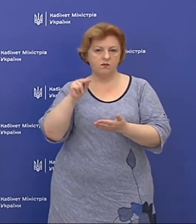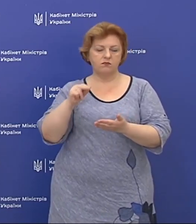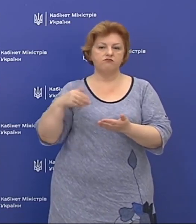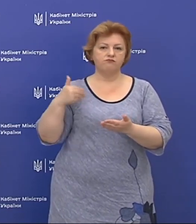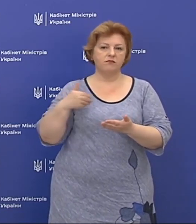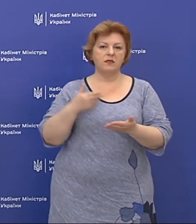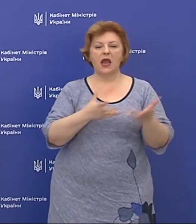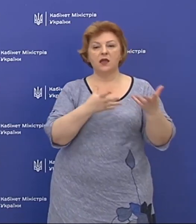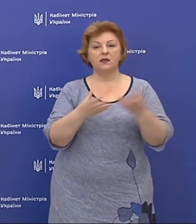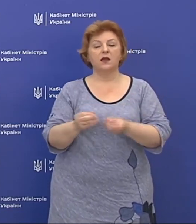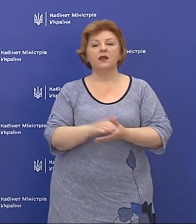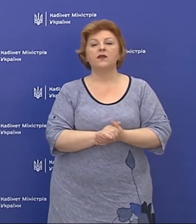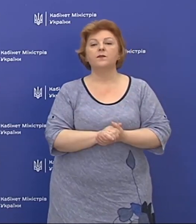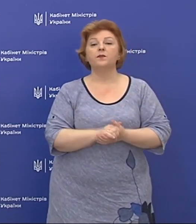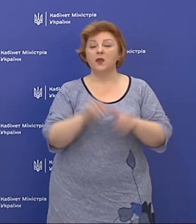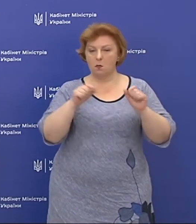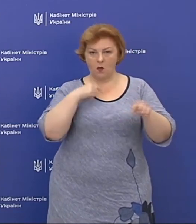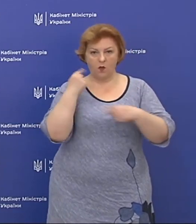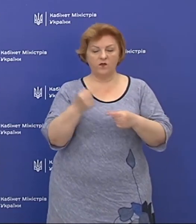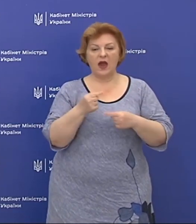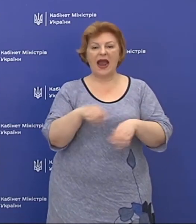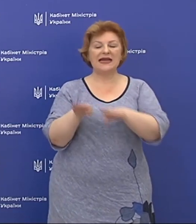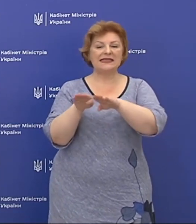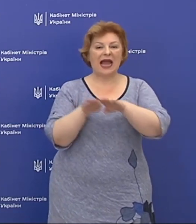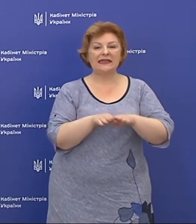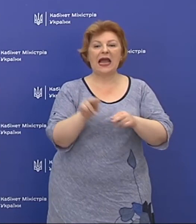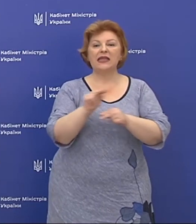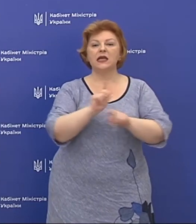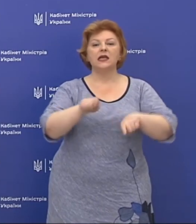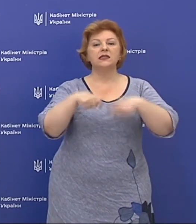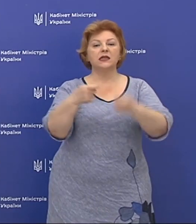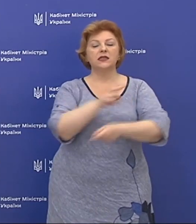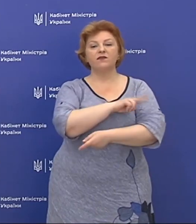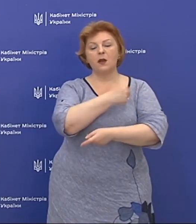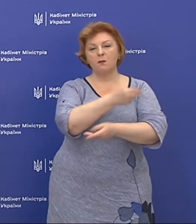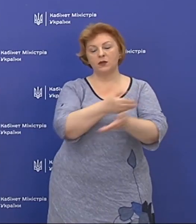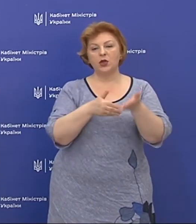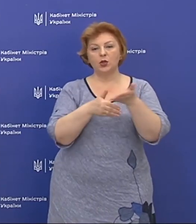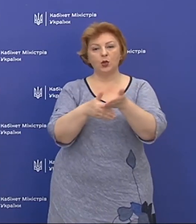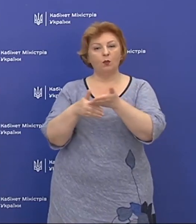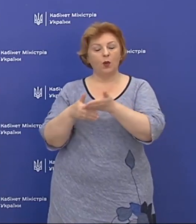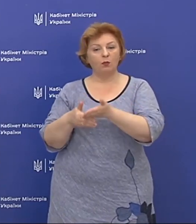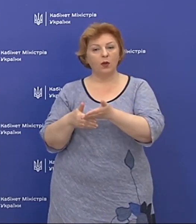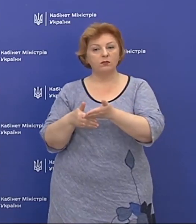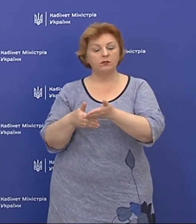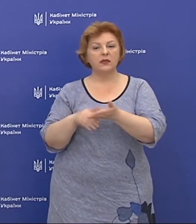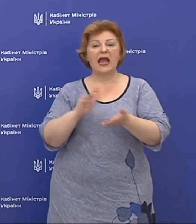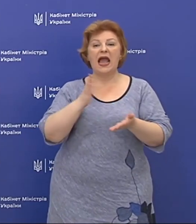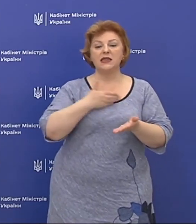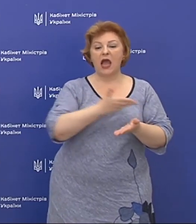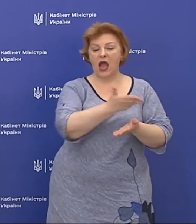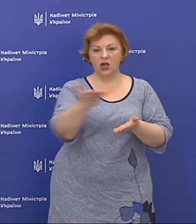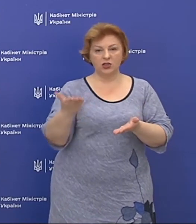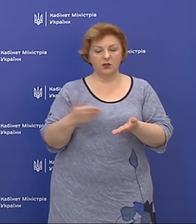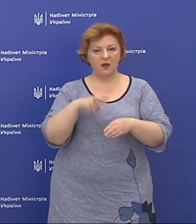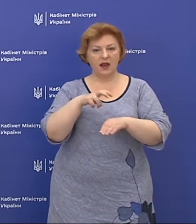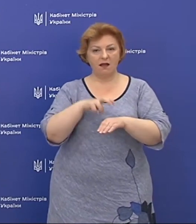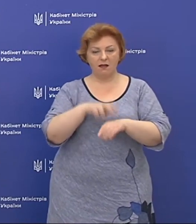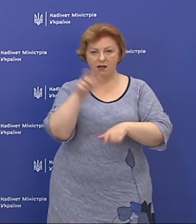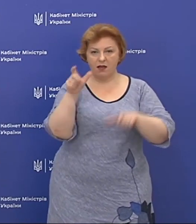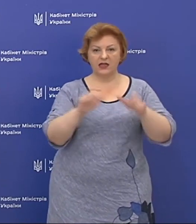стверджувати, що стандарти лікування і надання медичної допомоги нашими лікарями,